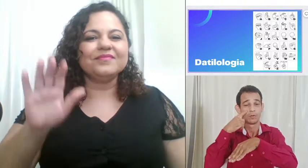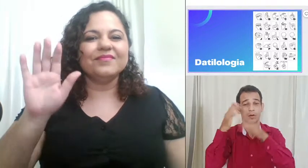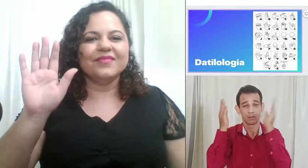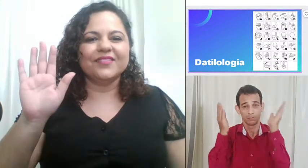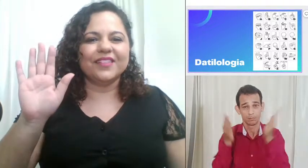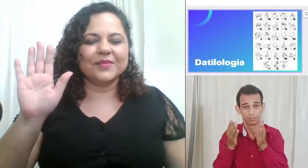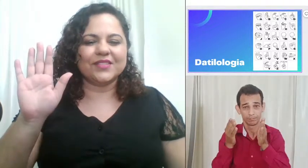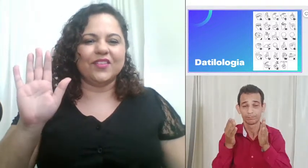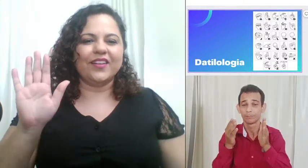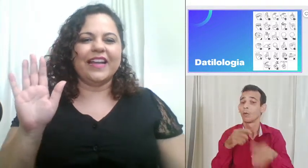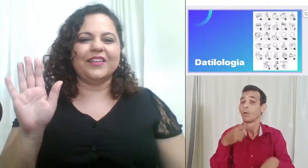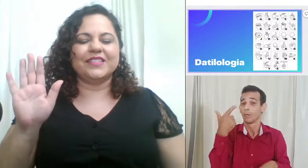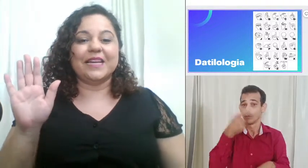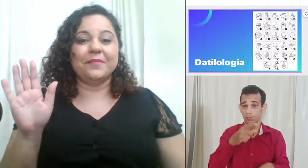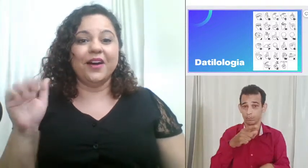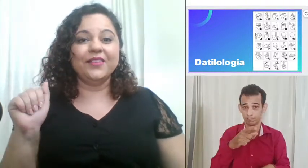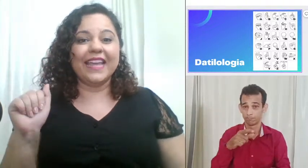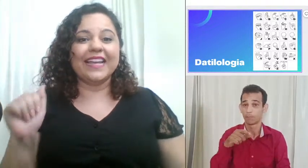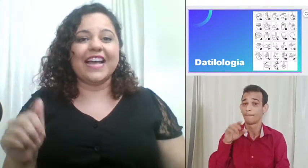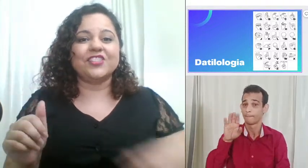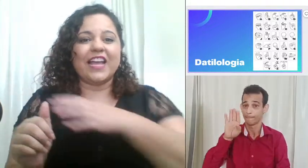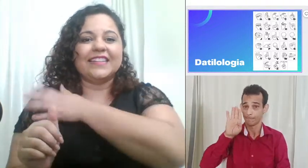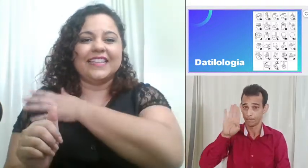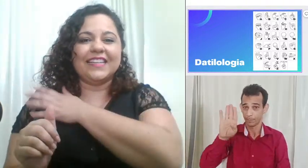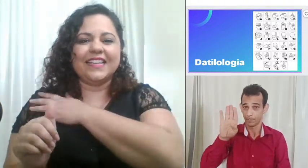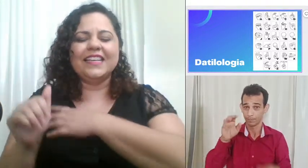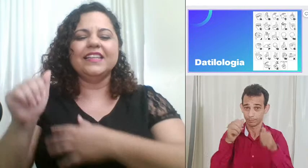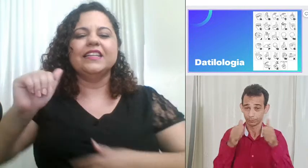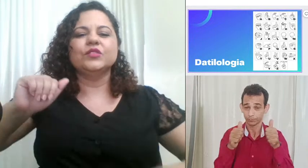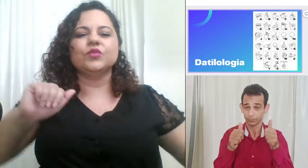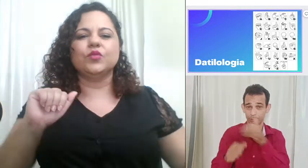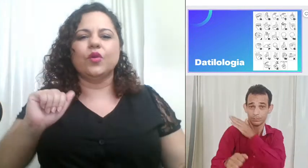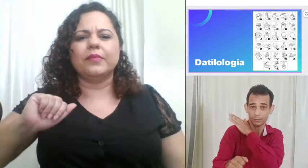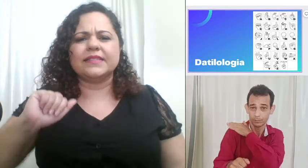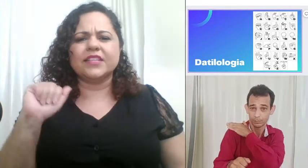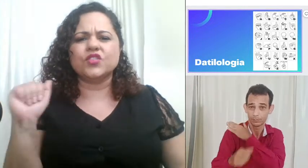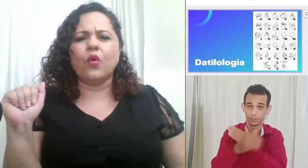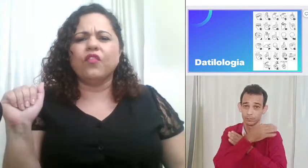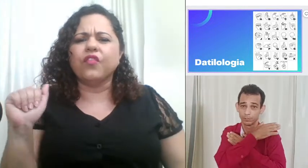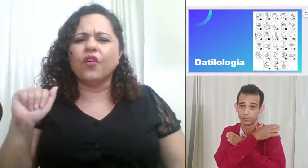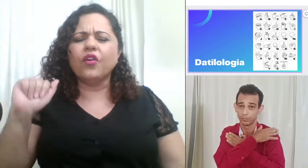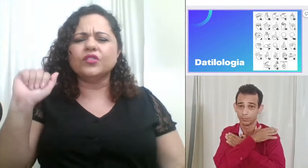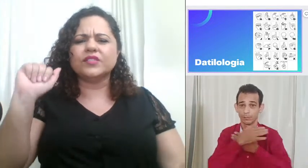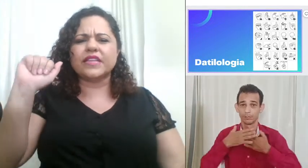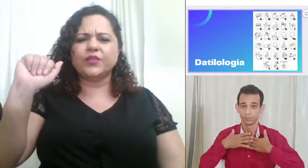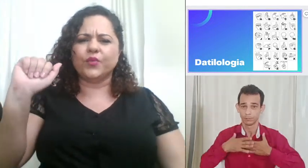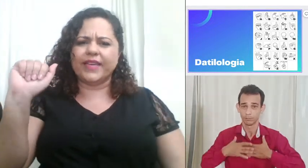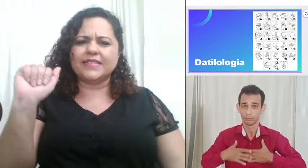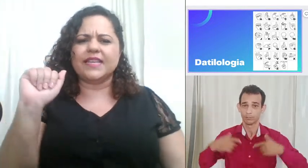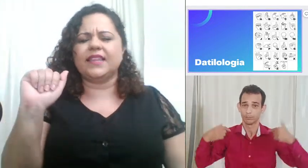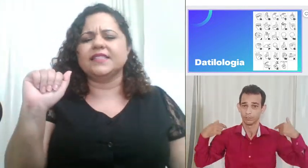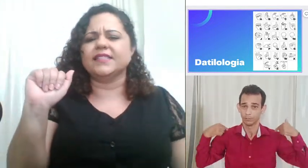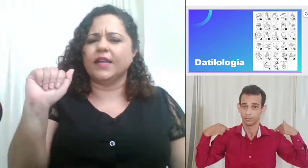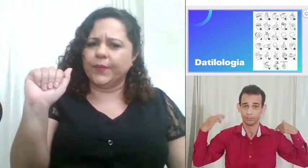vamos colocar a nossa mão né encaixada aqui tudo com bastante conforto sem doer sem tensão